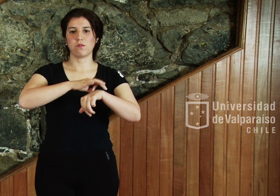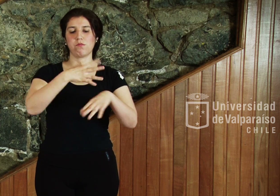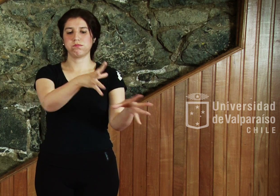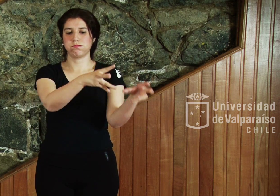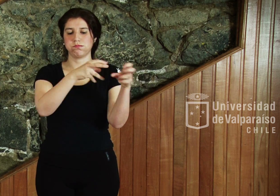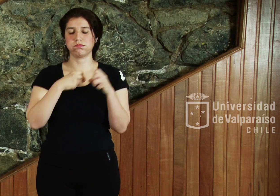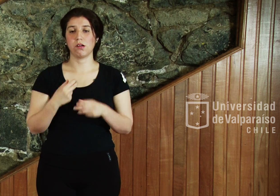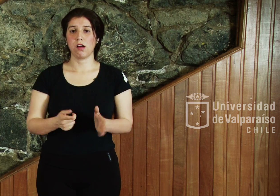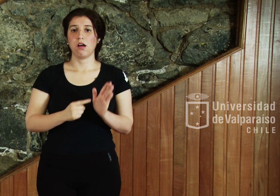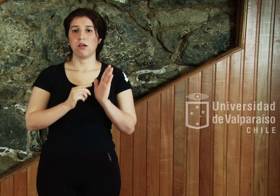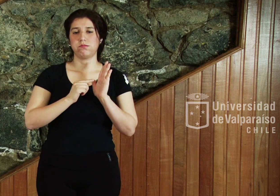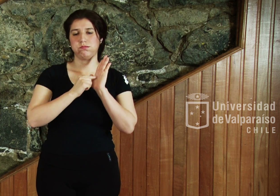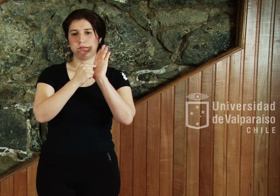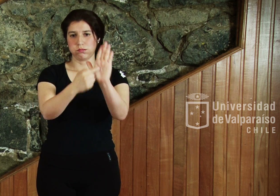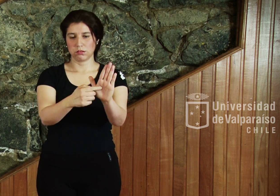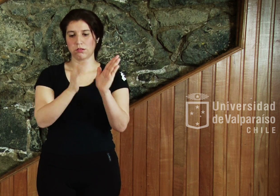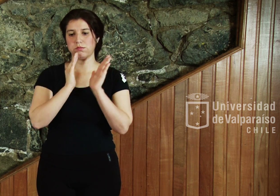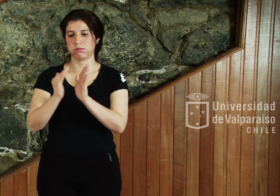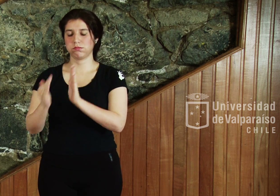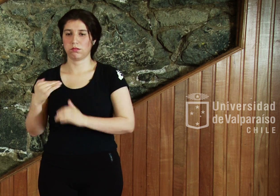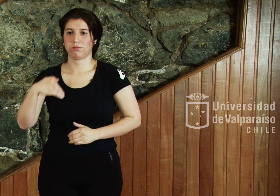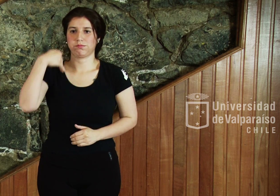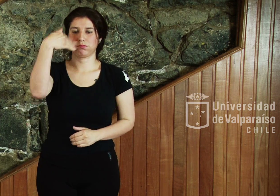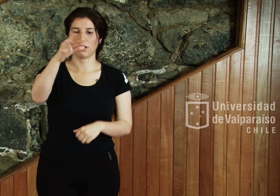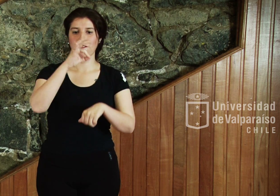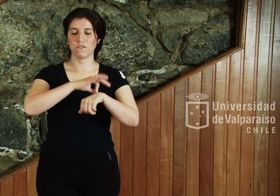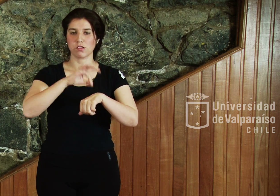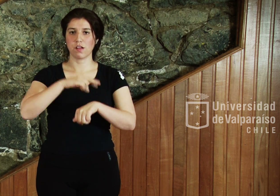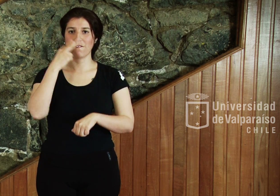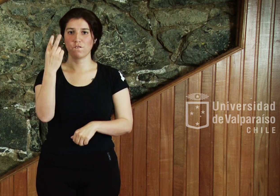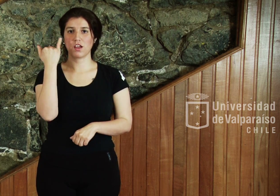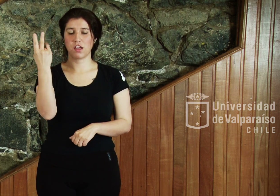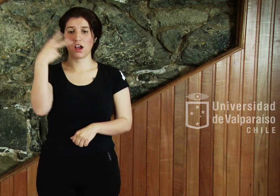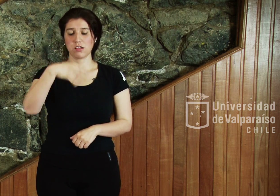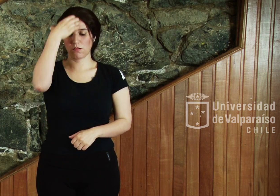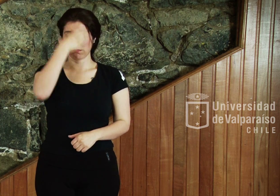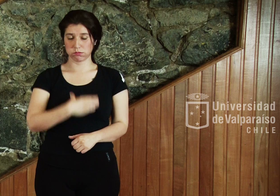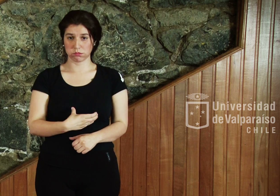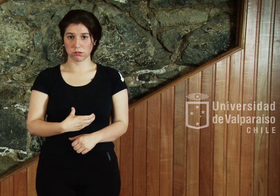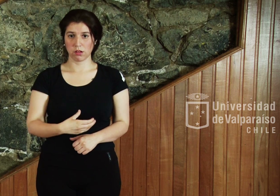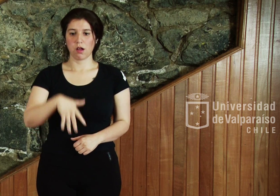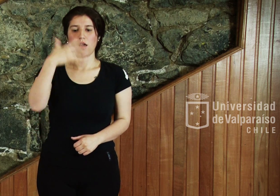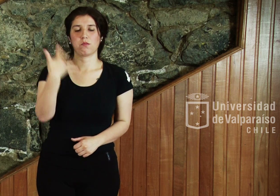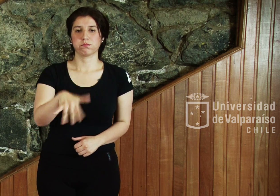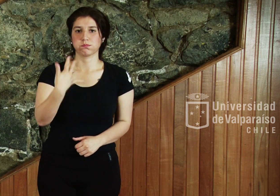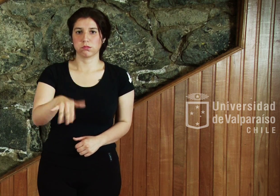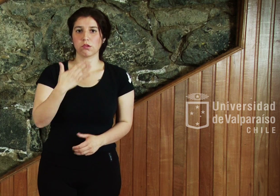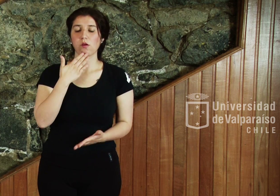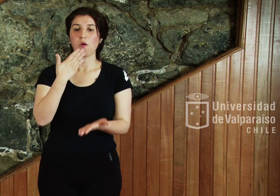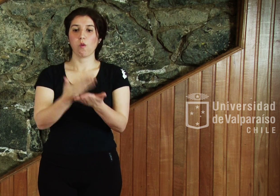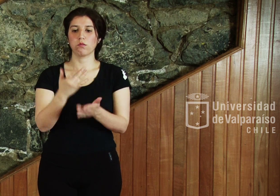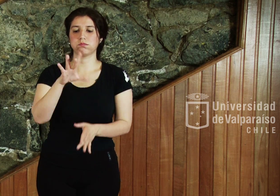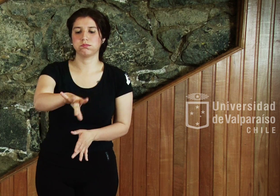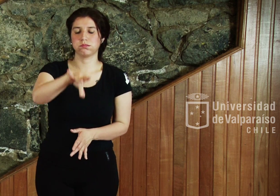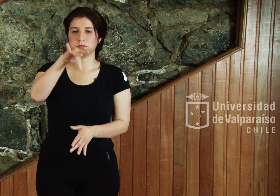presenta en una fase avanzada de la infección del VIH en el cuerpo humano, fundamentalmente cuando se detecta la presencia de